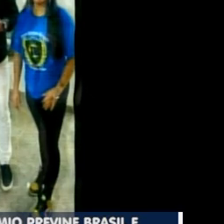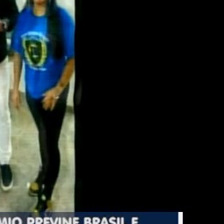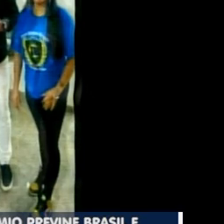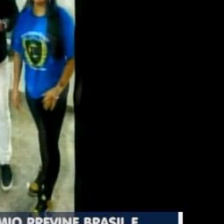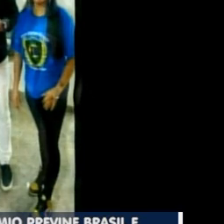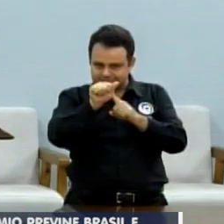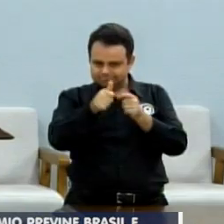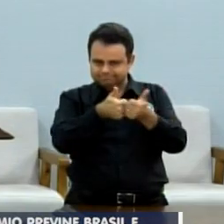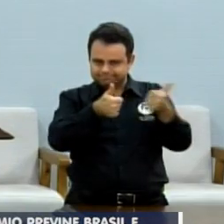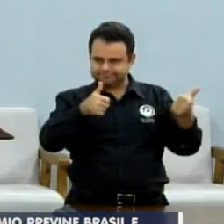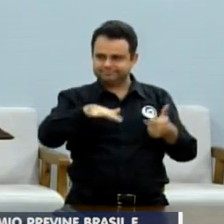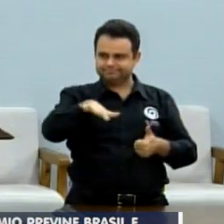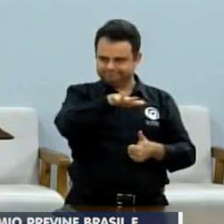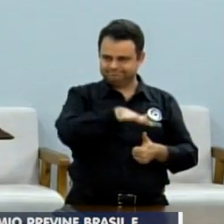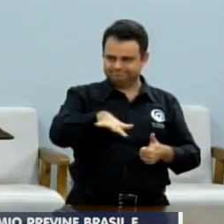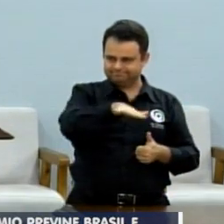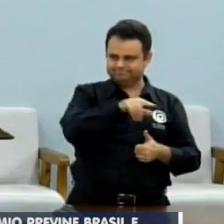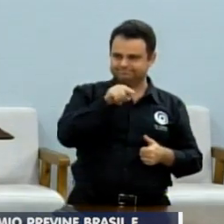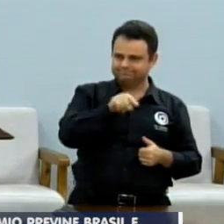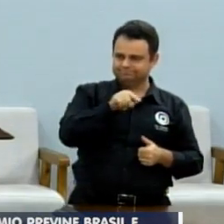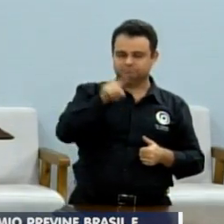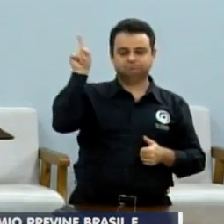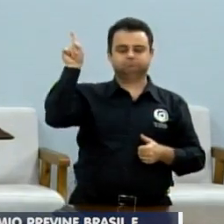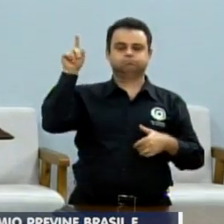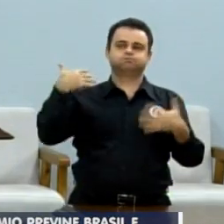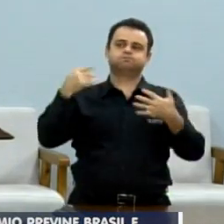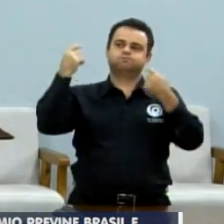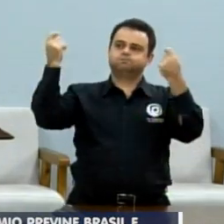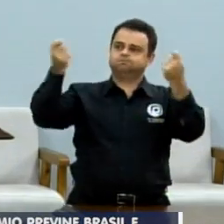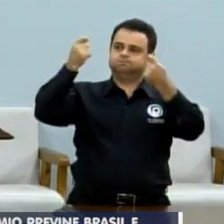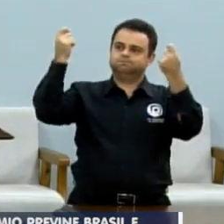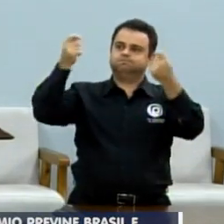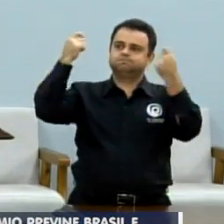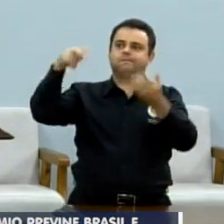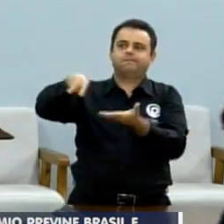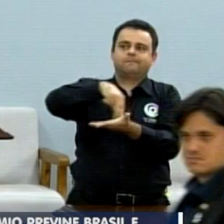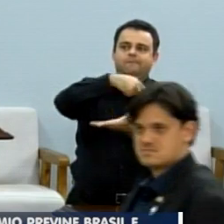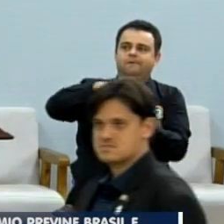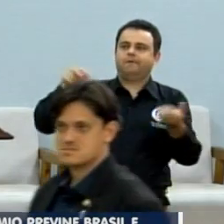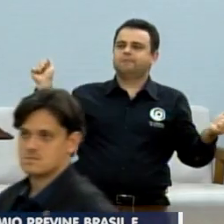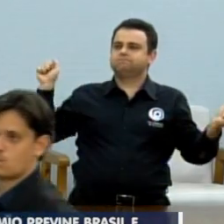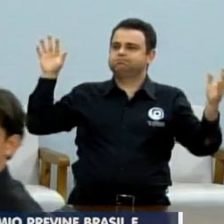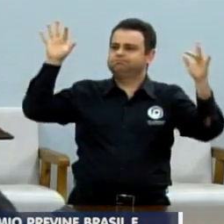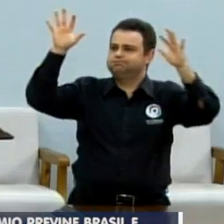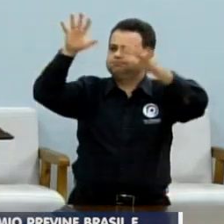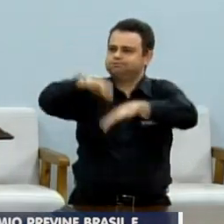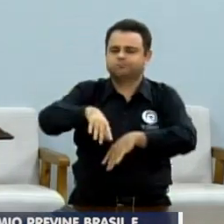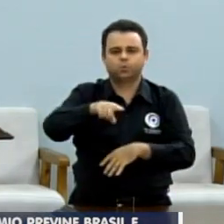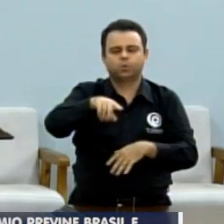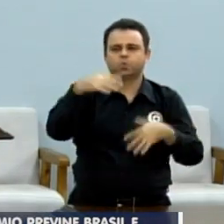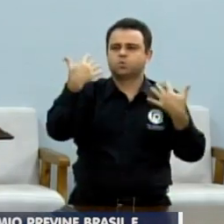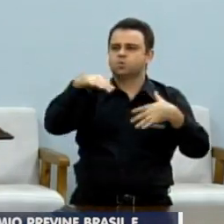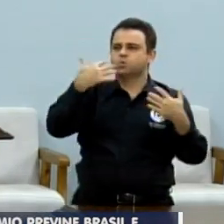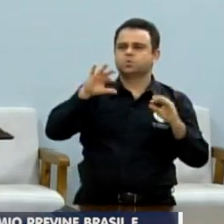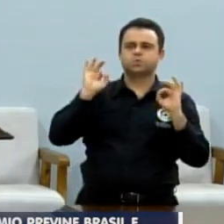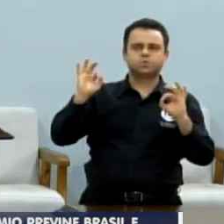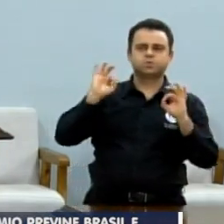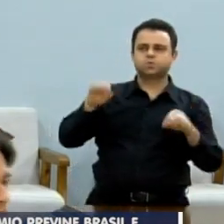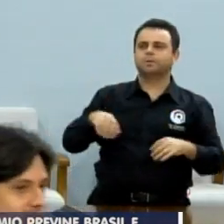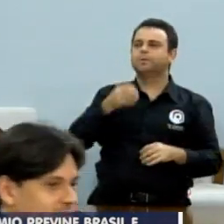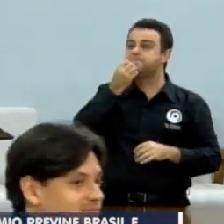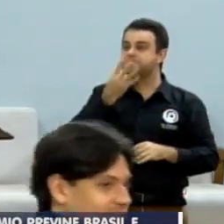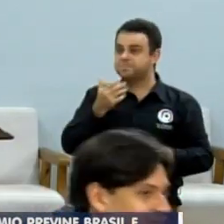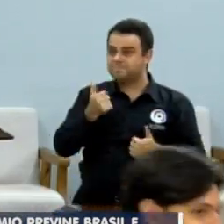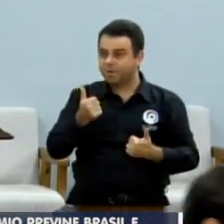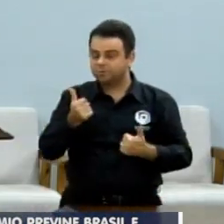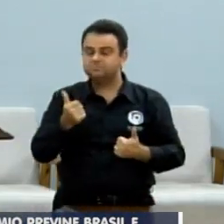tudo, tudo, para que aquele evento, né, acontecesse. foi um sucesso. Sucesso mesmo. Tanto é